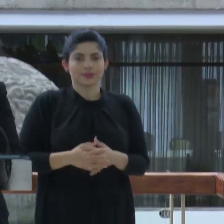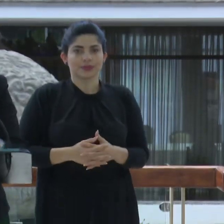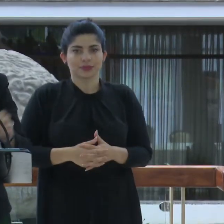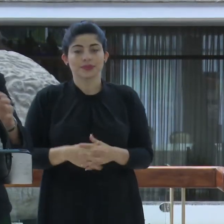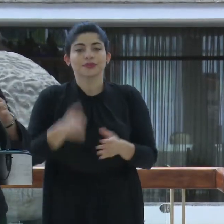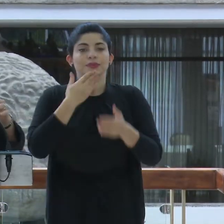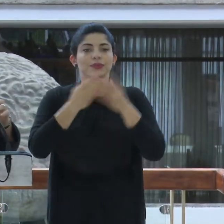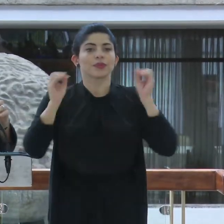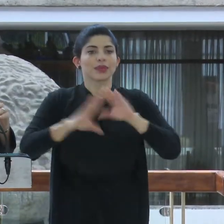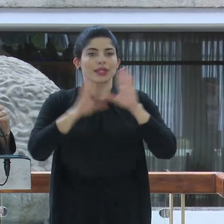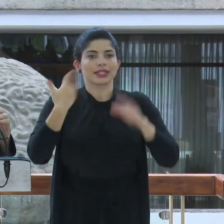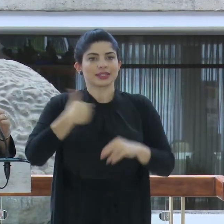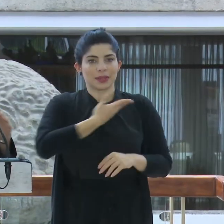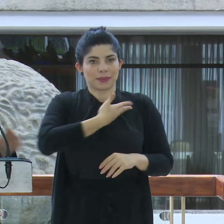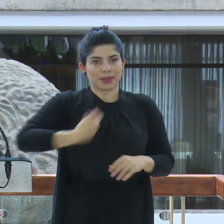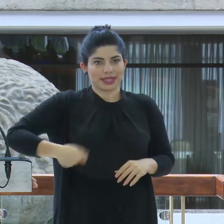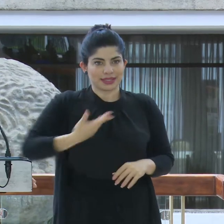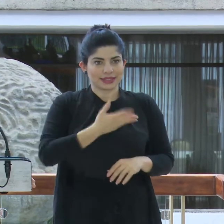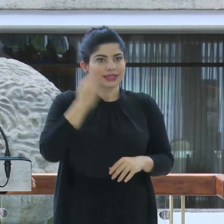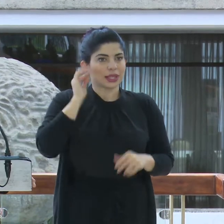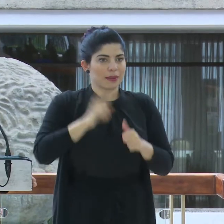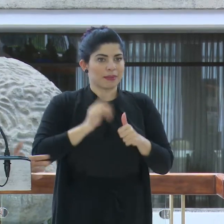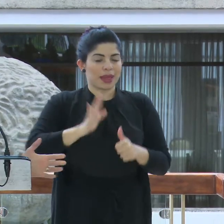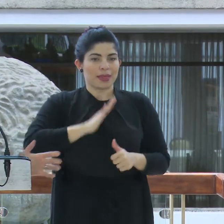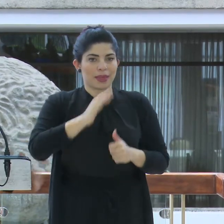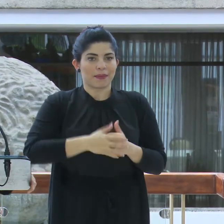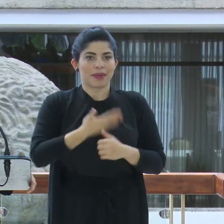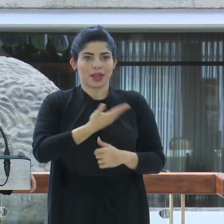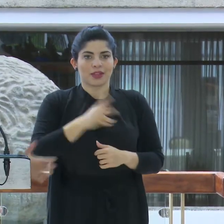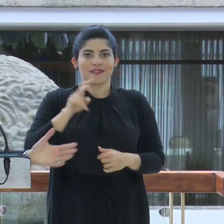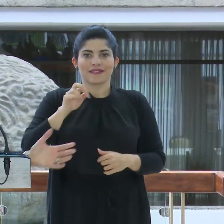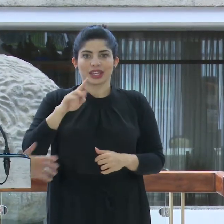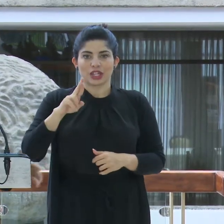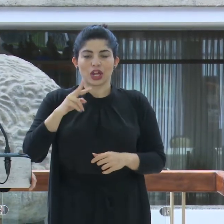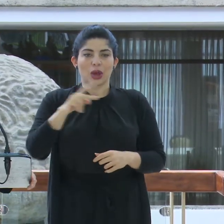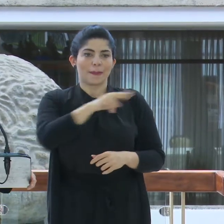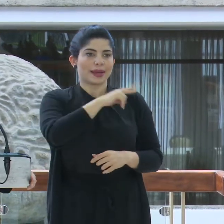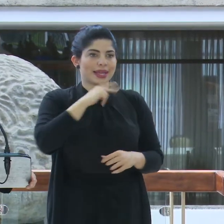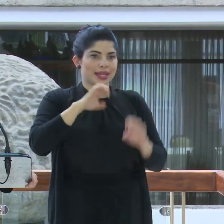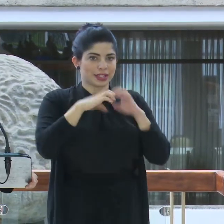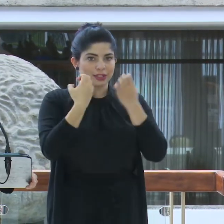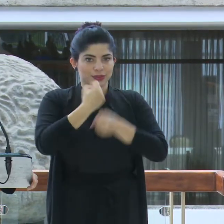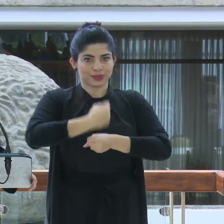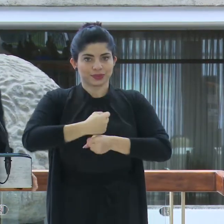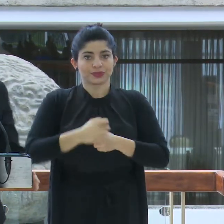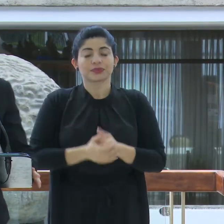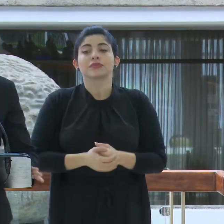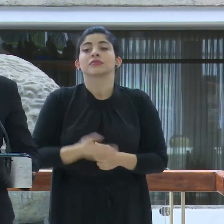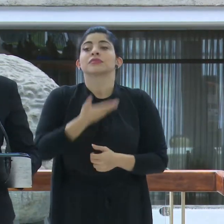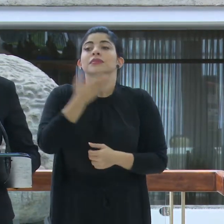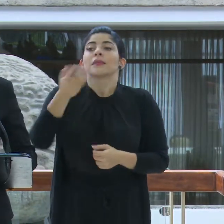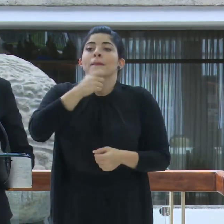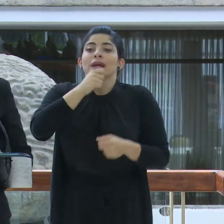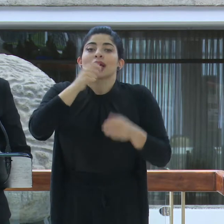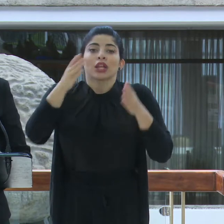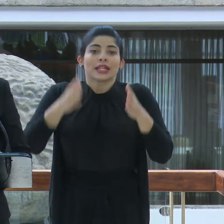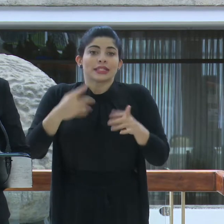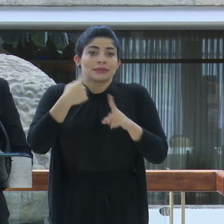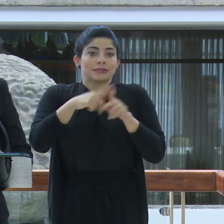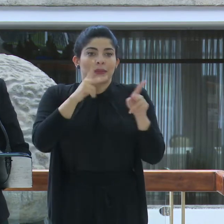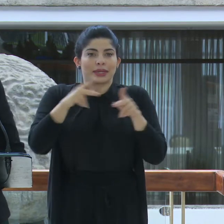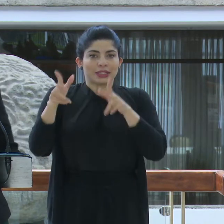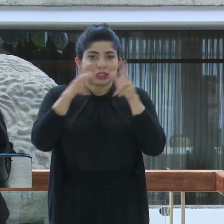Muy buenos días señor presidente, señora primera dama, don Víctor, compañeros de gabinete, miembros de la prensa y quienes nos